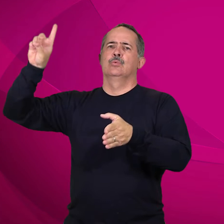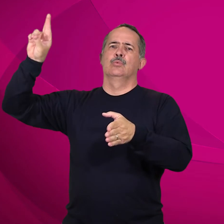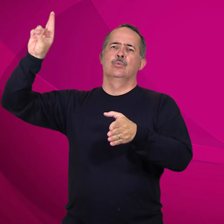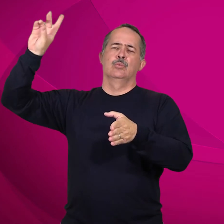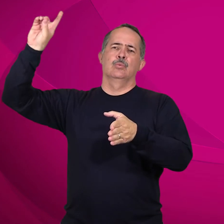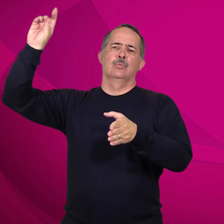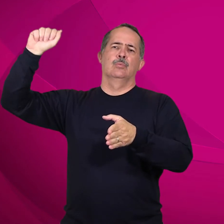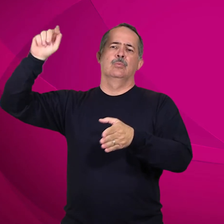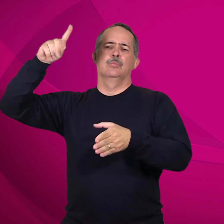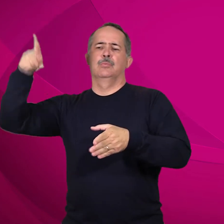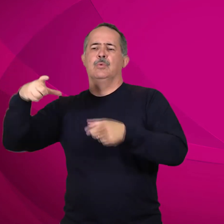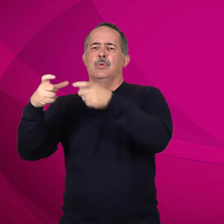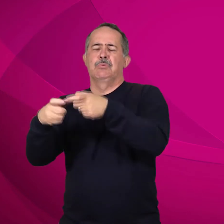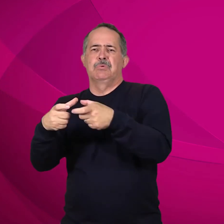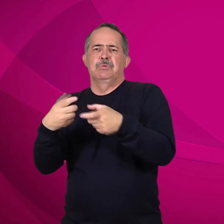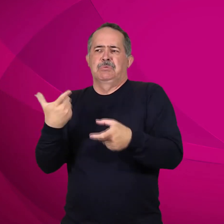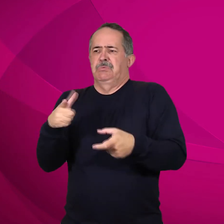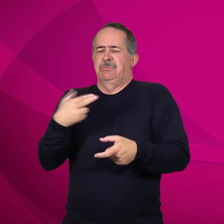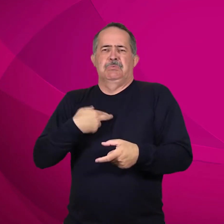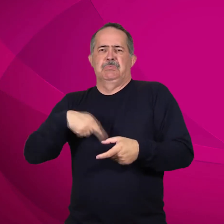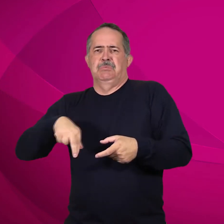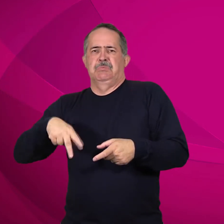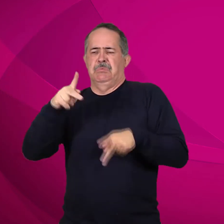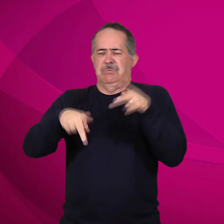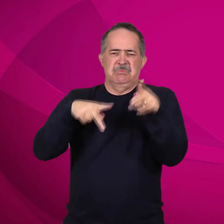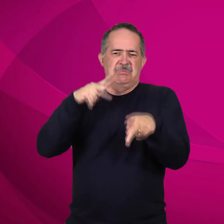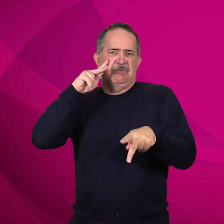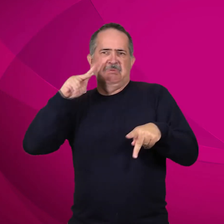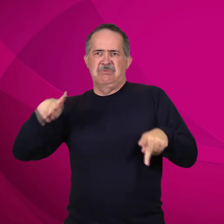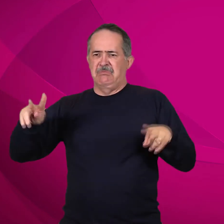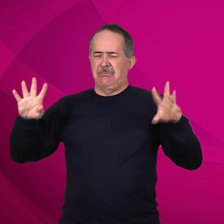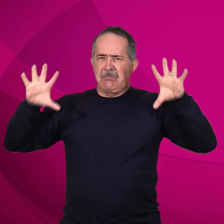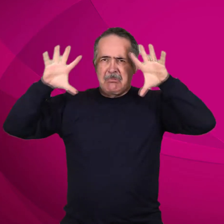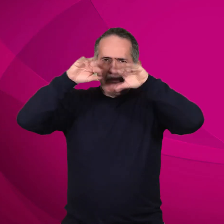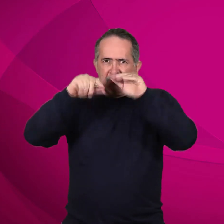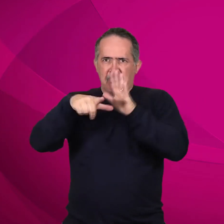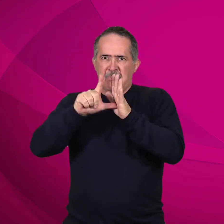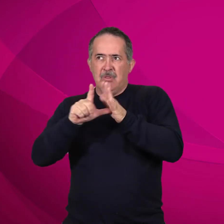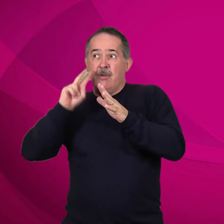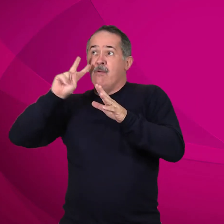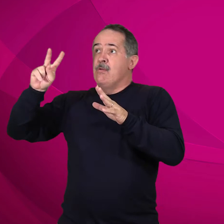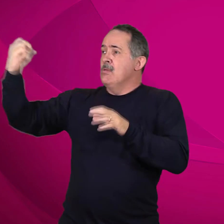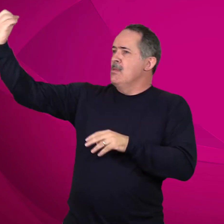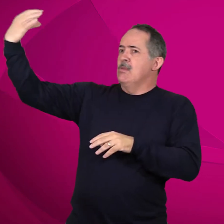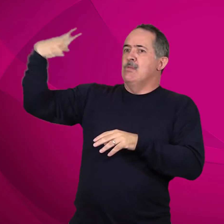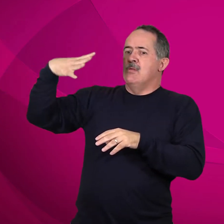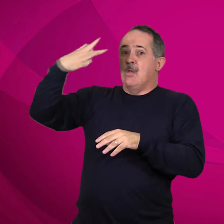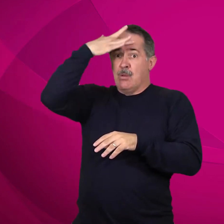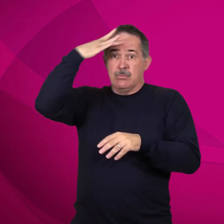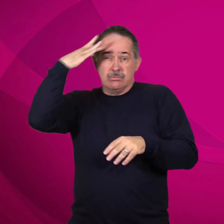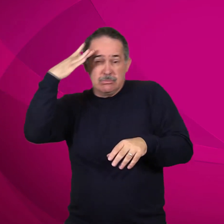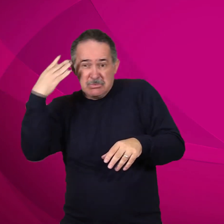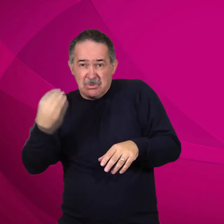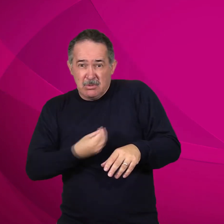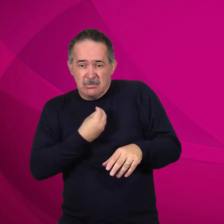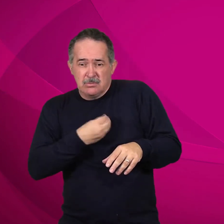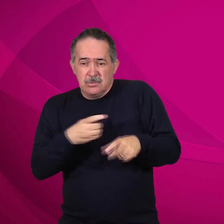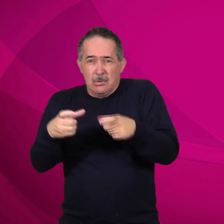Daí em diante, Jesus começou a pregar, dizendo, Convertei-vos, porque o reino de